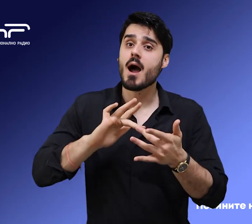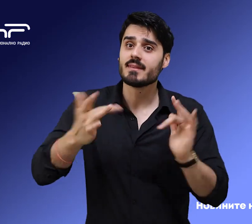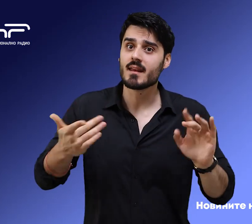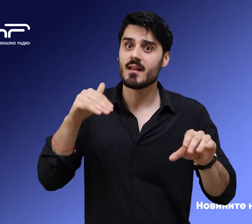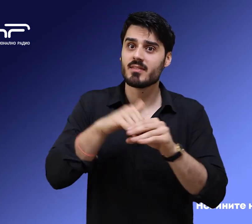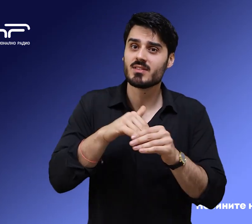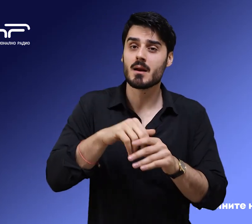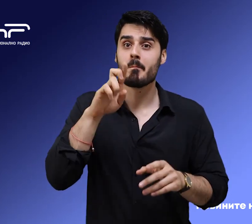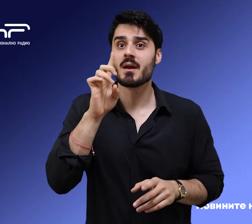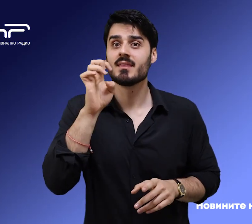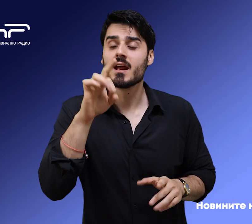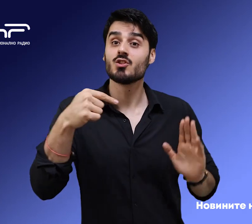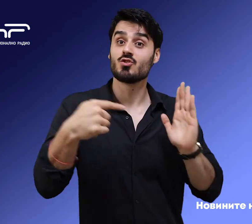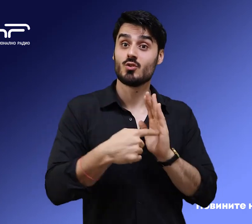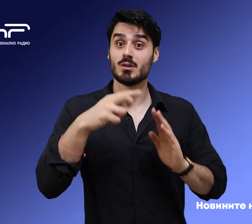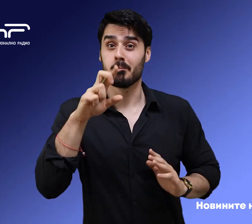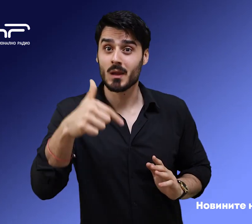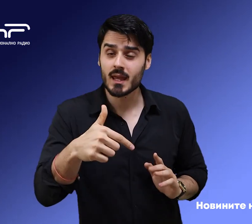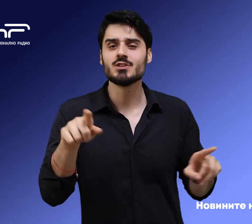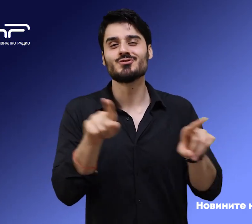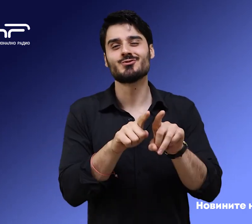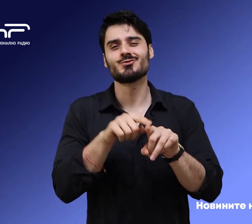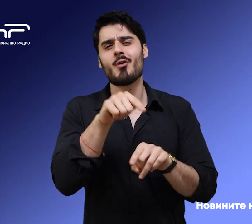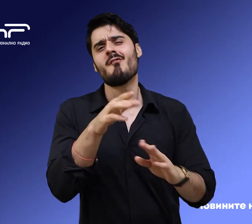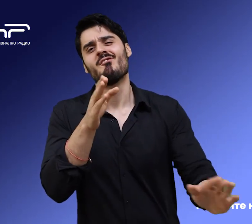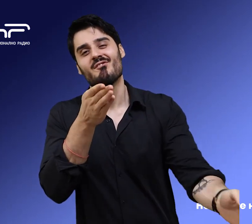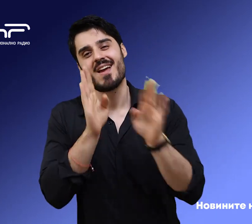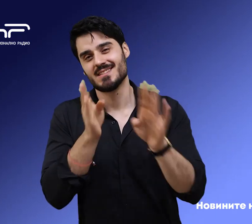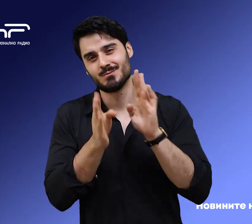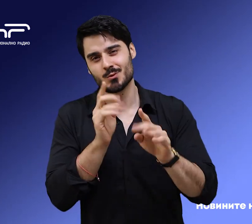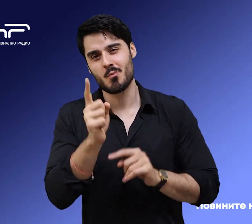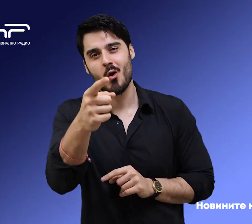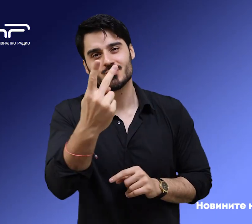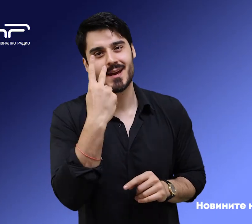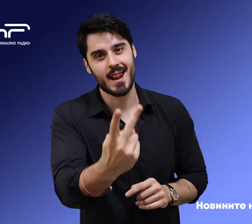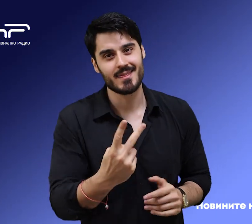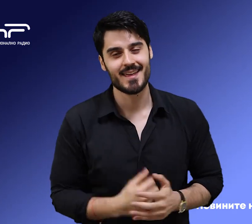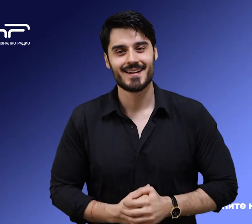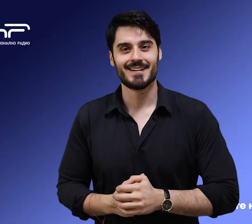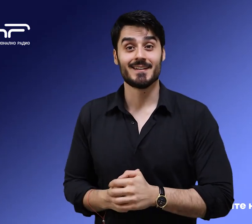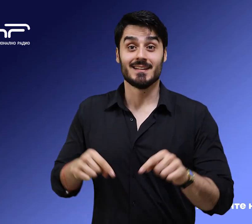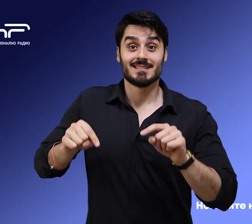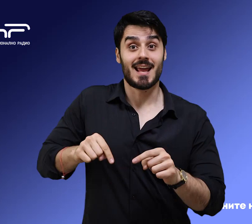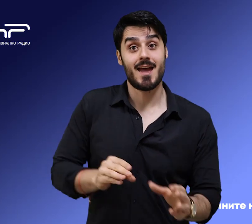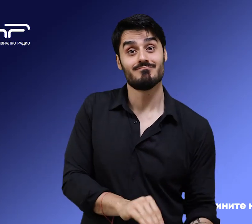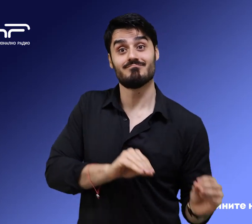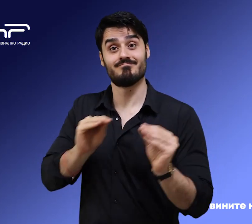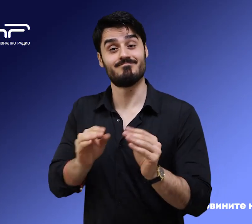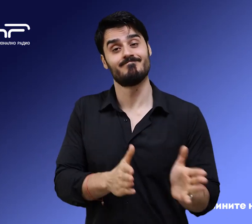страницата ни bnr.bg, както и в социалните мрежи на Българското национално радио. А сега към водещите спортни новини.